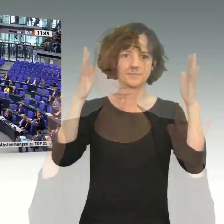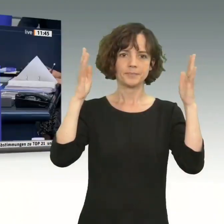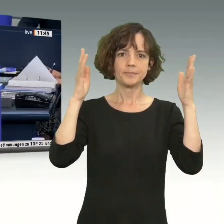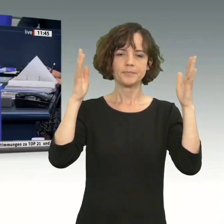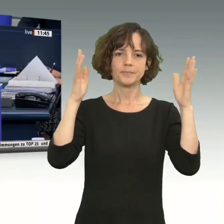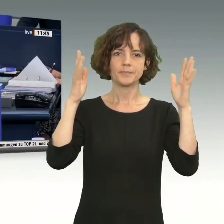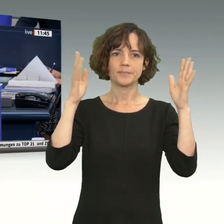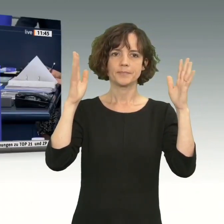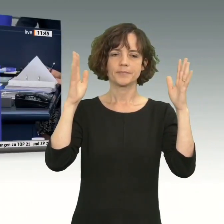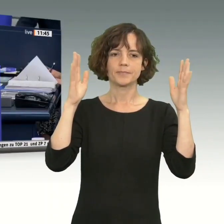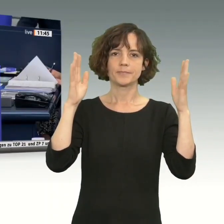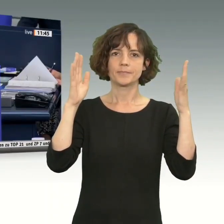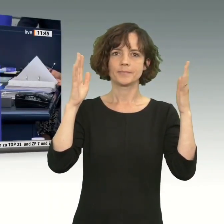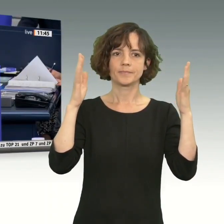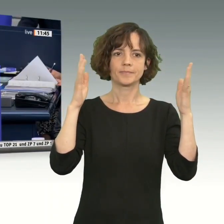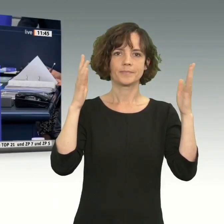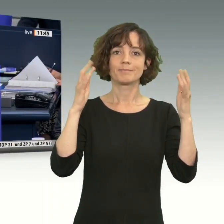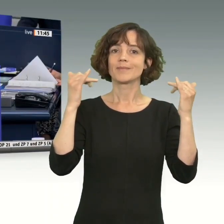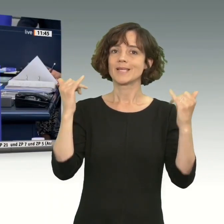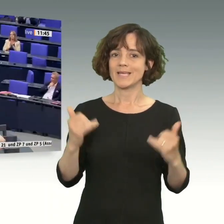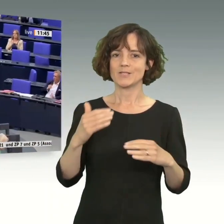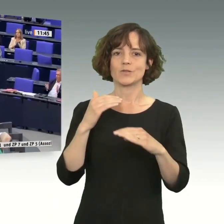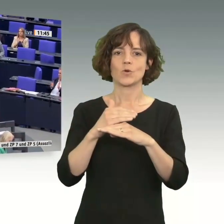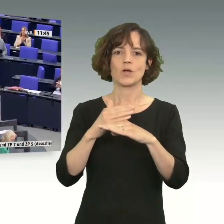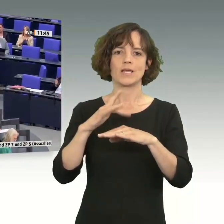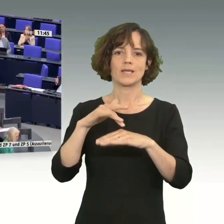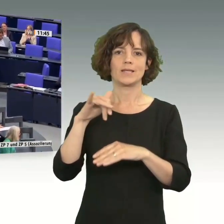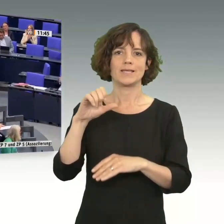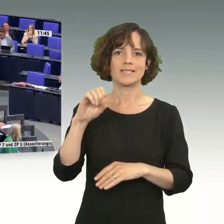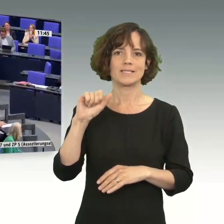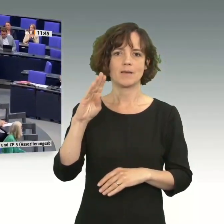Das Wort hat die Kollegin Isabel K. der Maturi für die SPD-Fraktion.